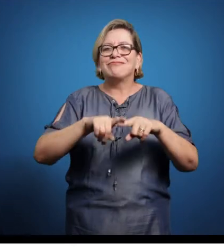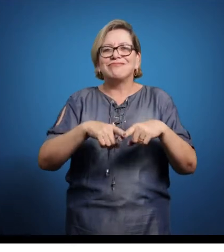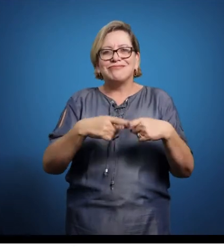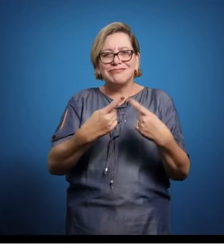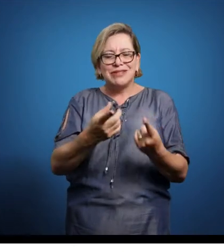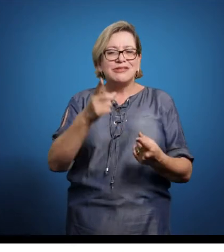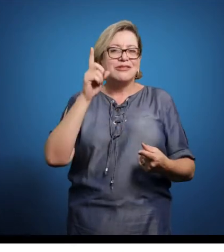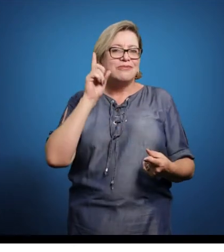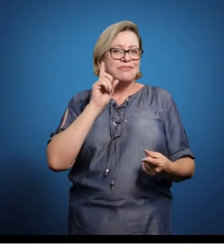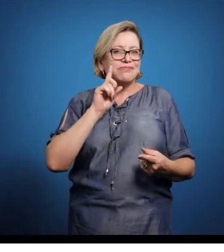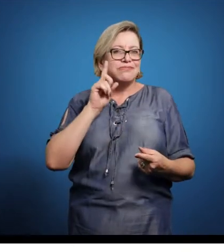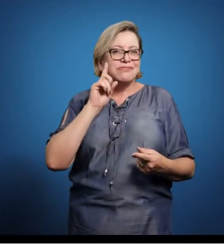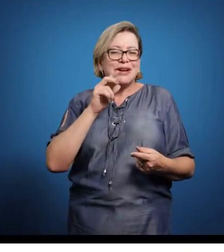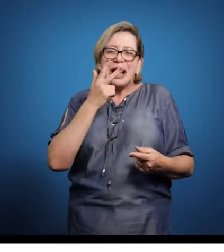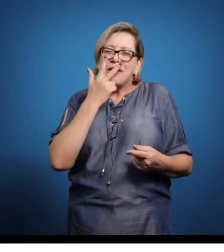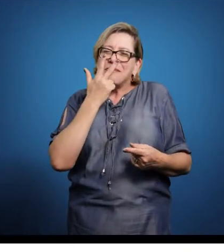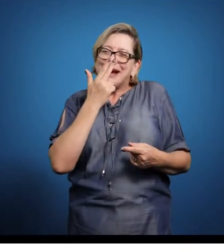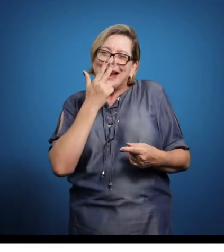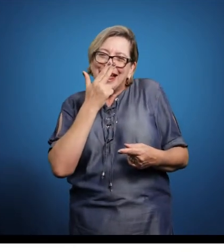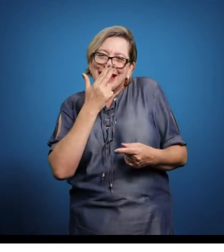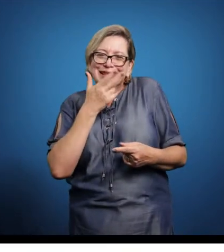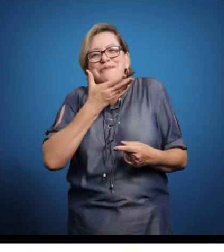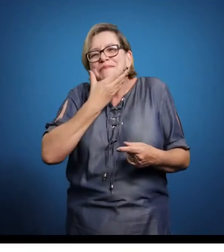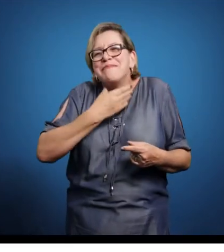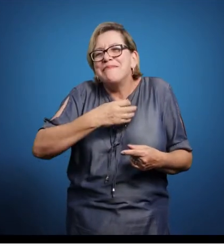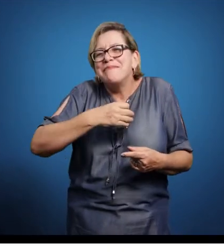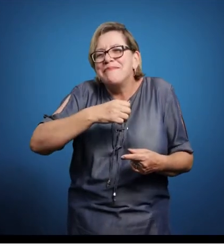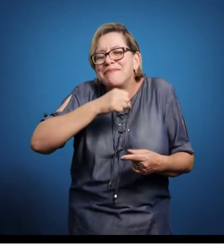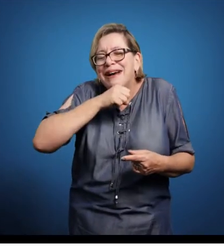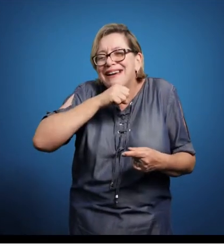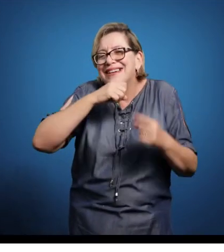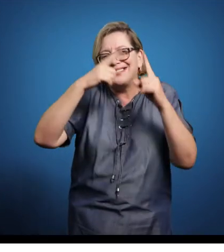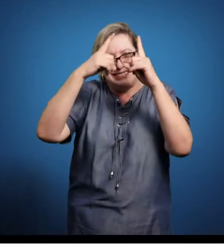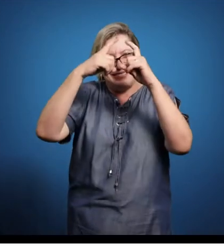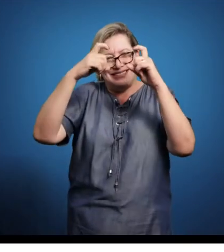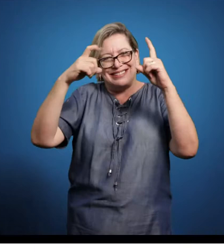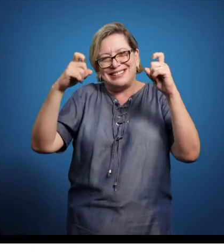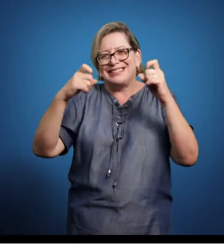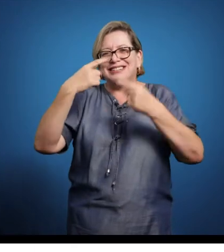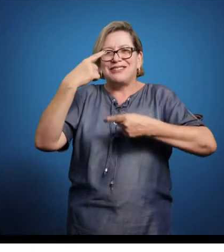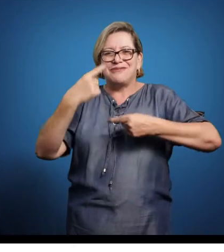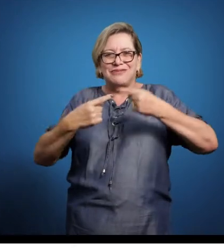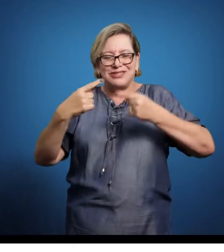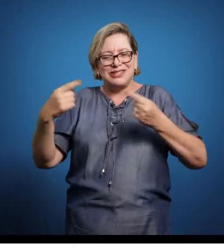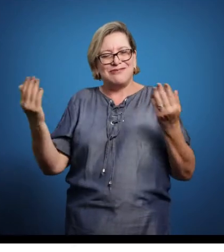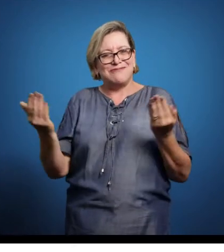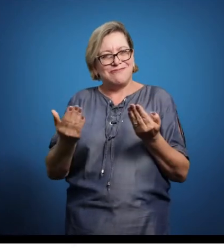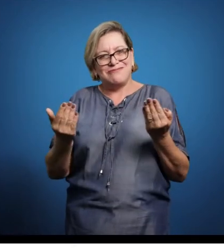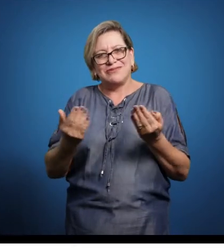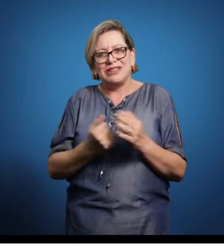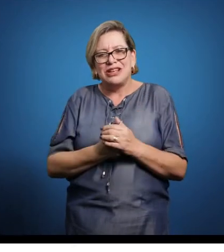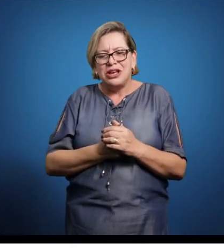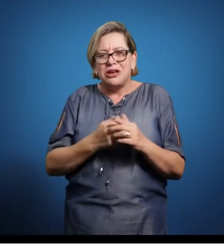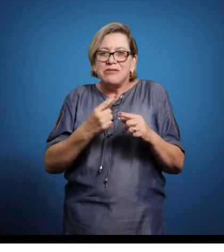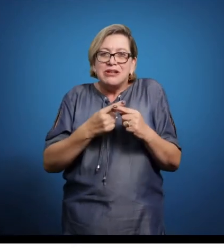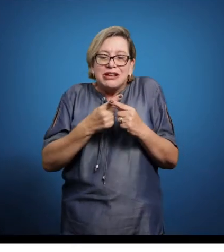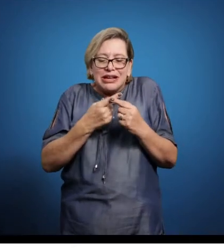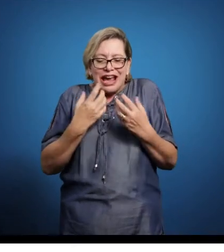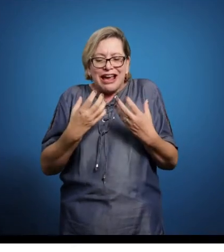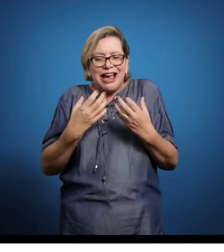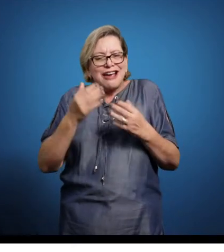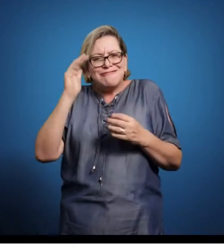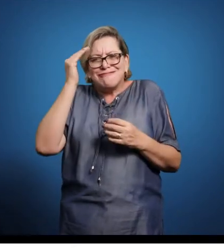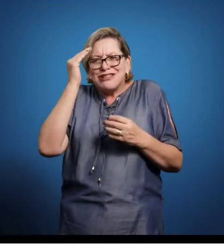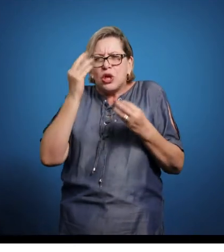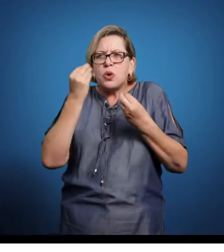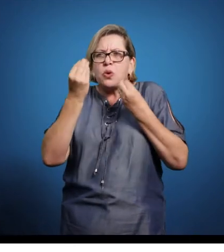é que são os grandes pais da ciência política contemporânea. Eles começam a querer entender melhor o funcionamento da realidade